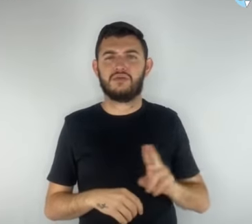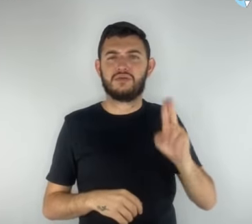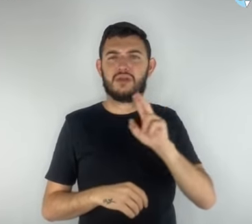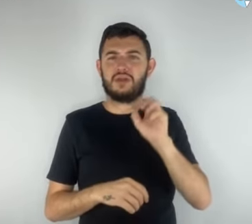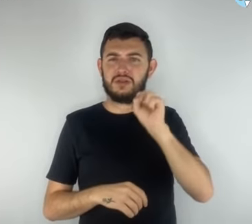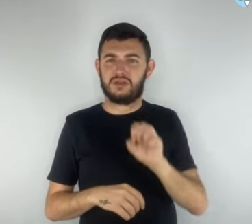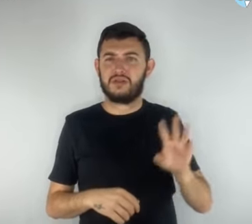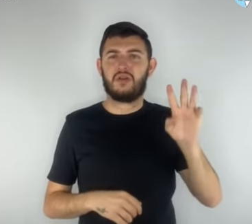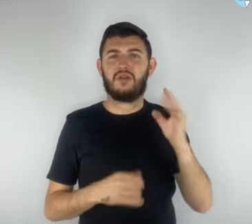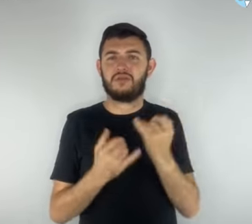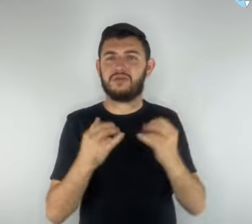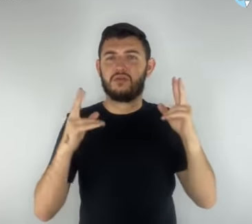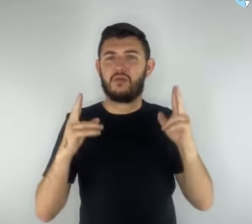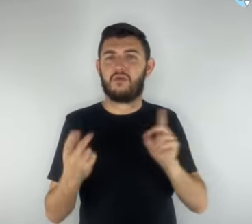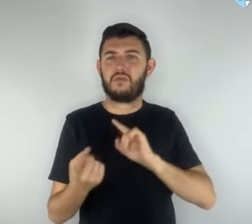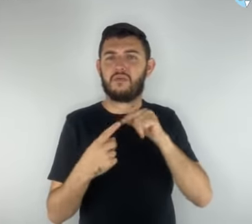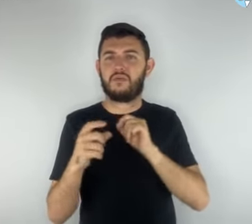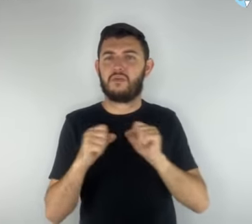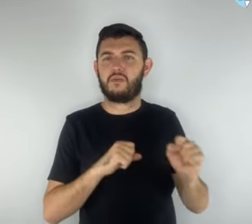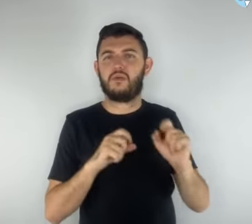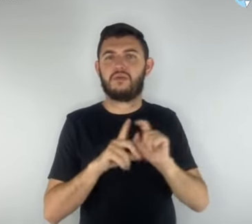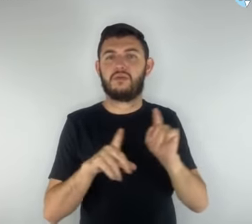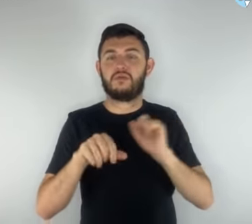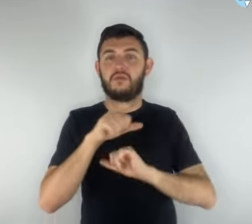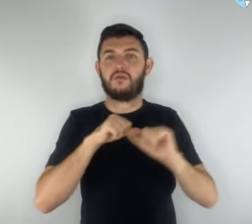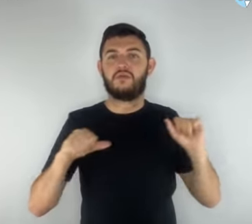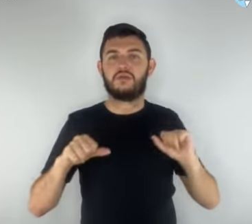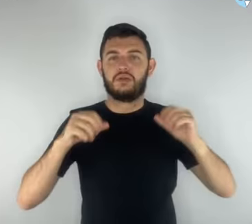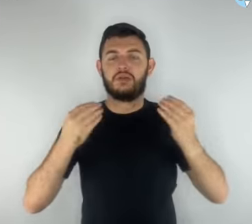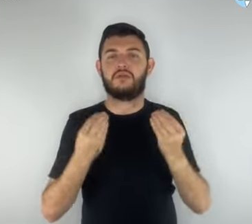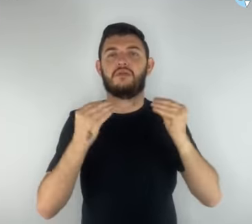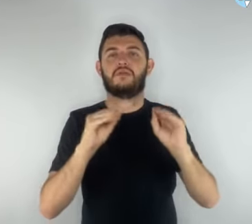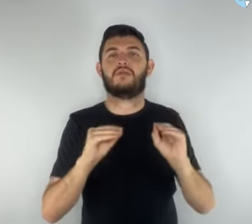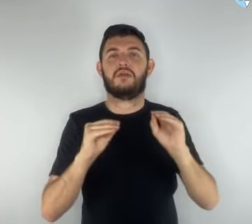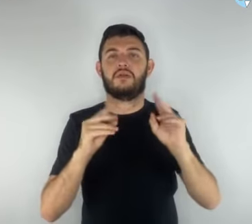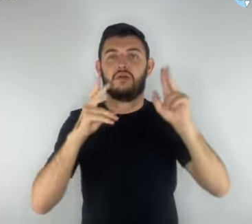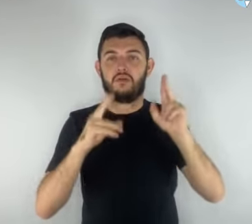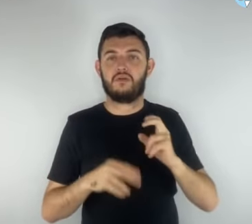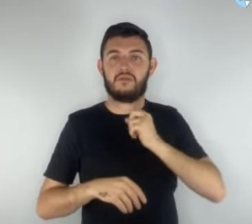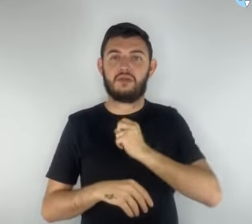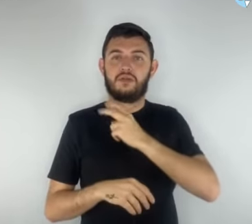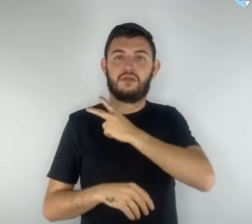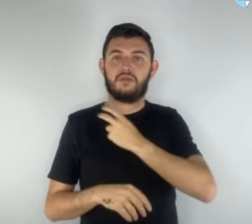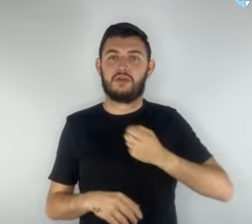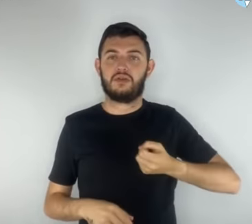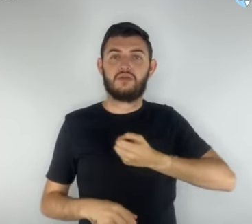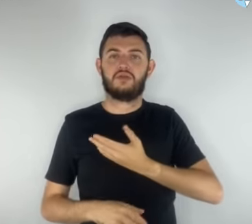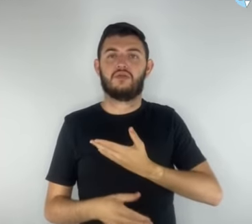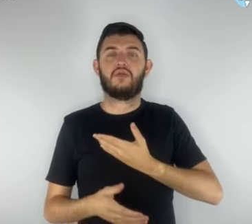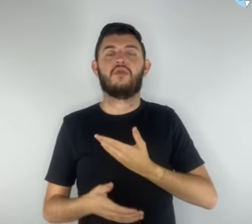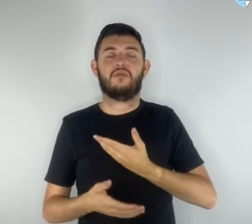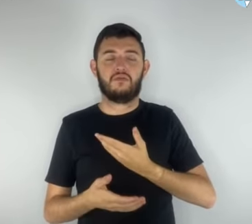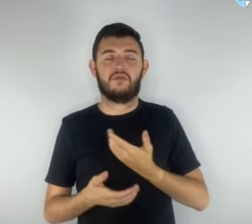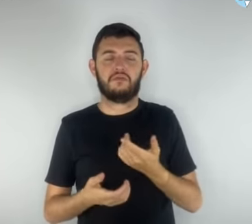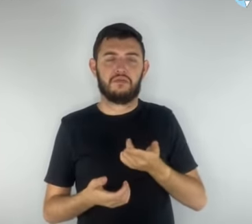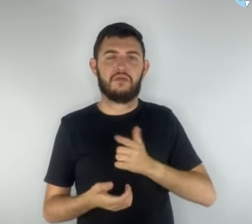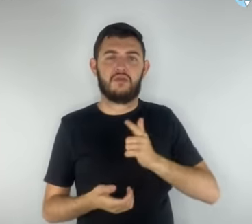para a implementação das mudanças previstas pelo novo ensino médio. A principal dificuldade